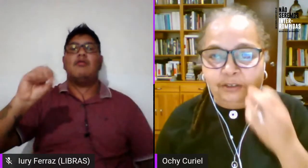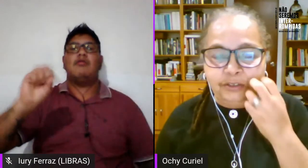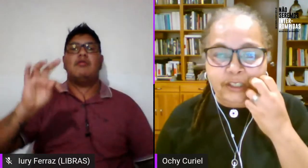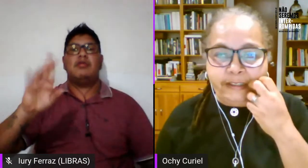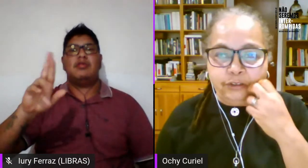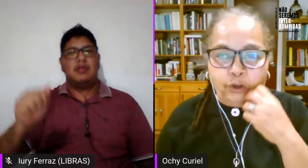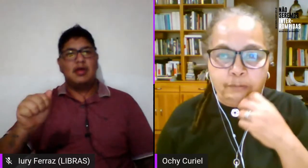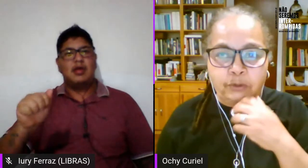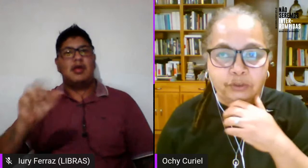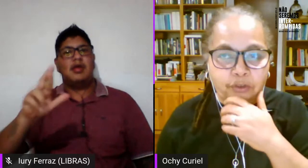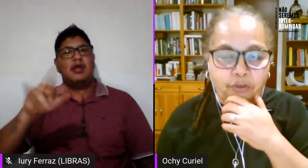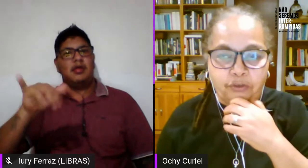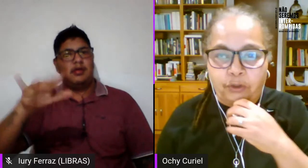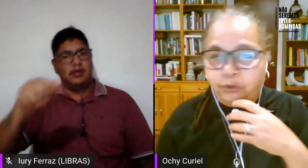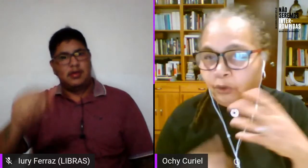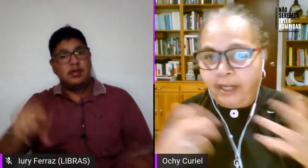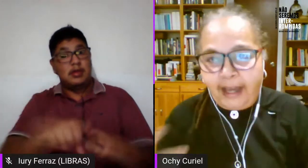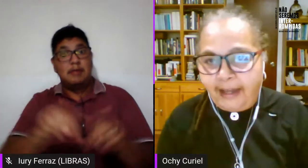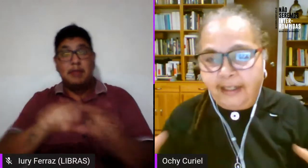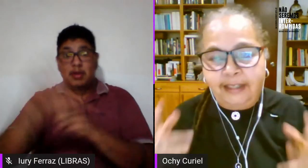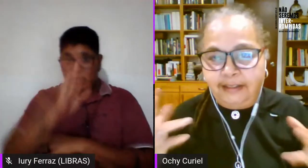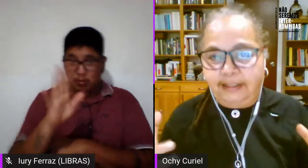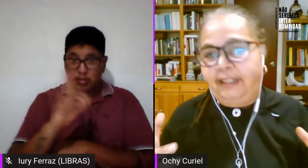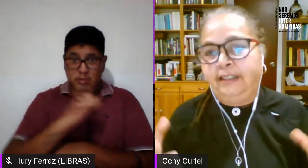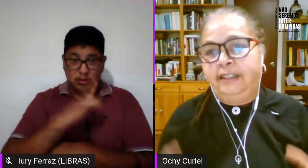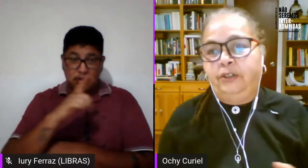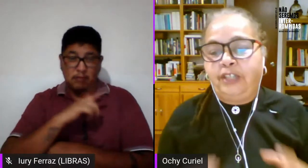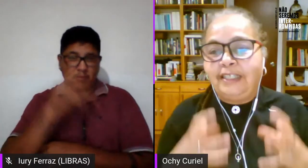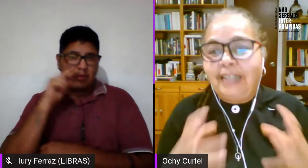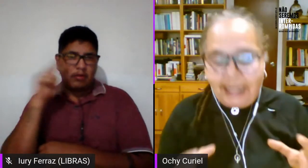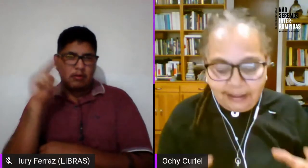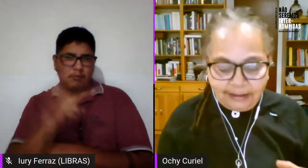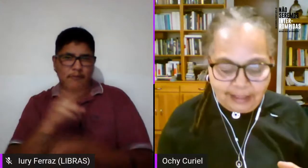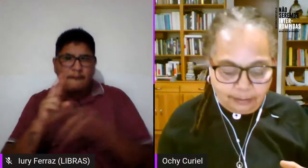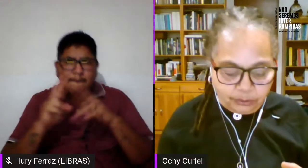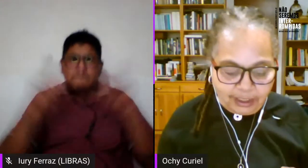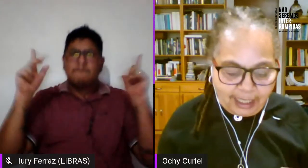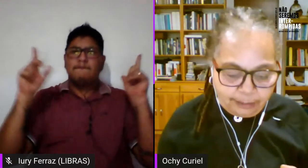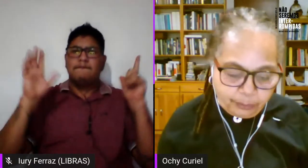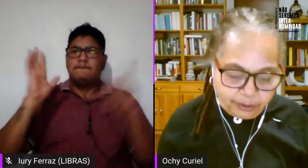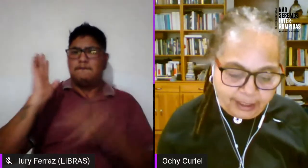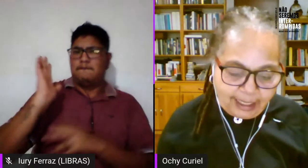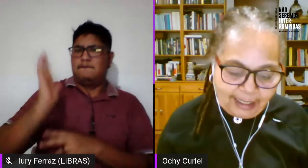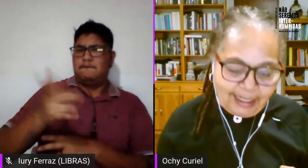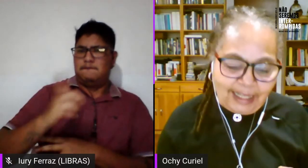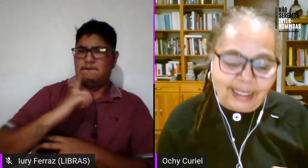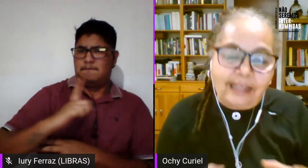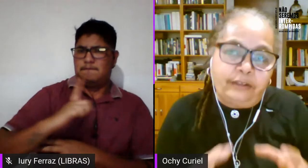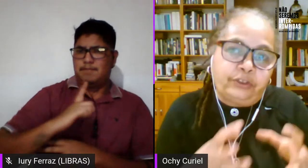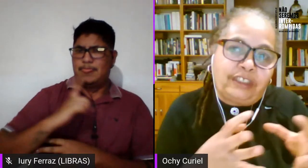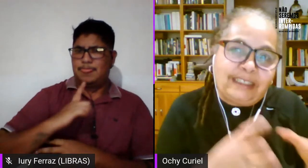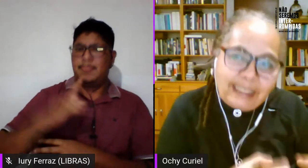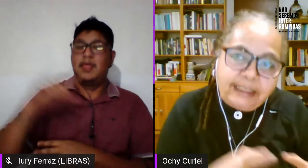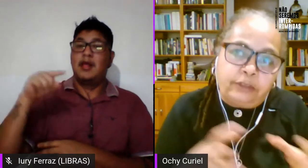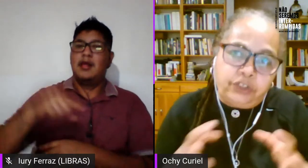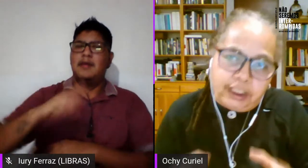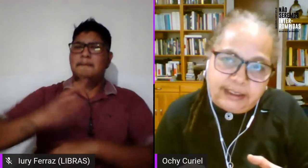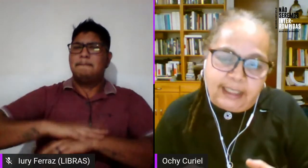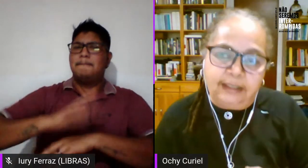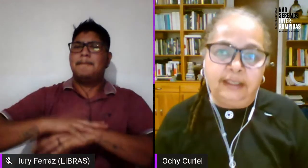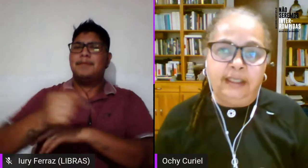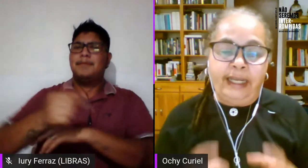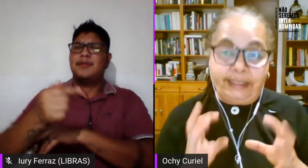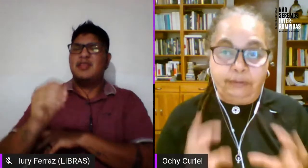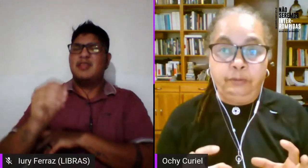Brasil con Somos con Otro Lear etc o sea ya digamos en la época en la década de los 70